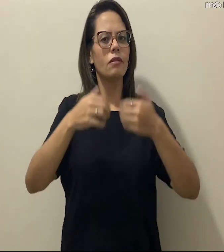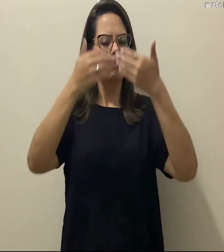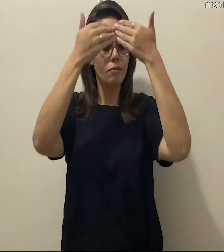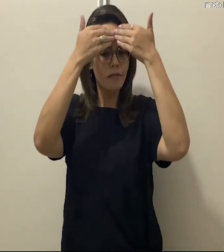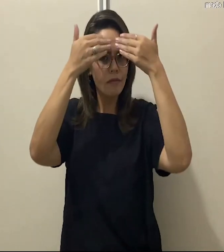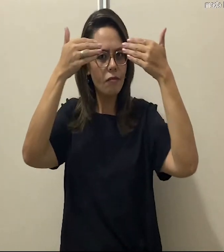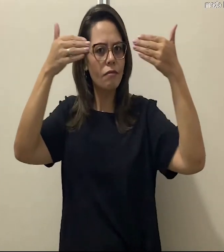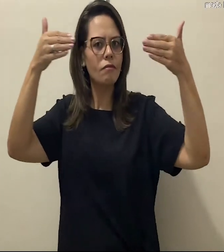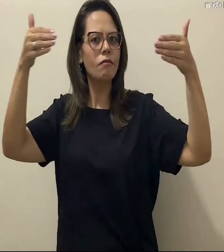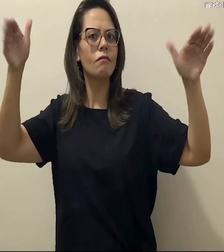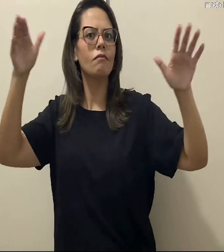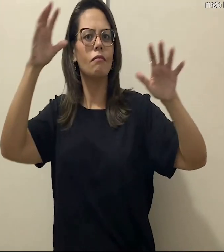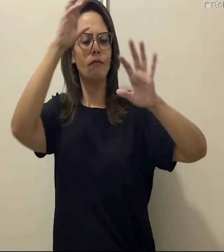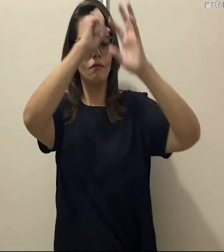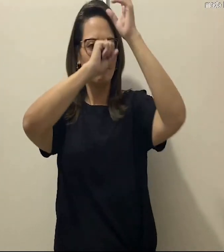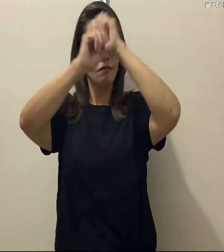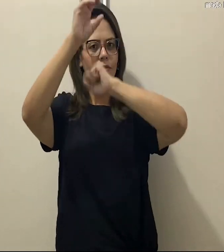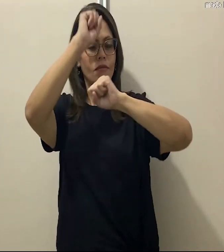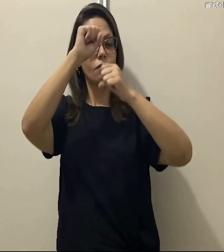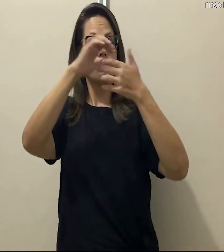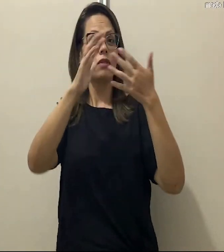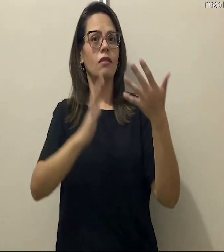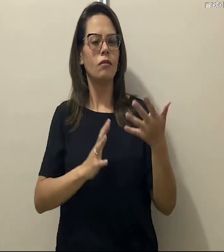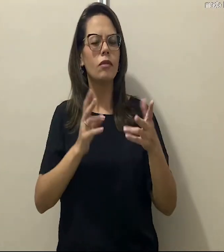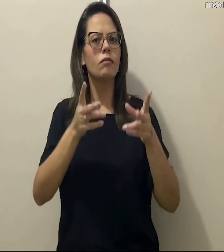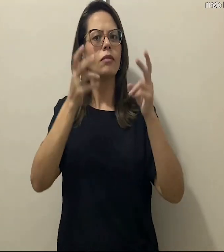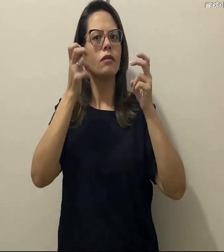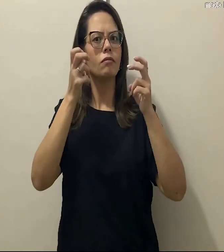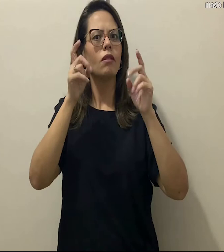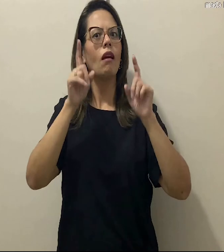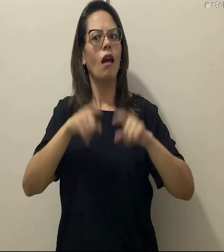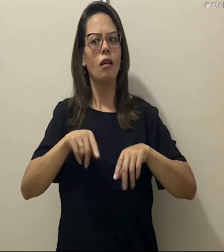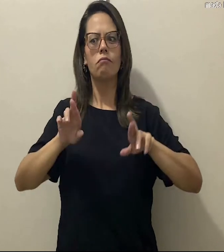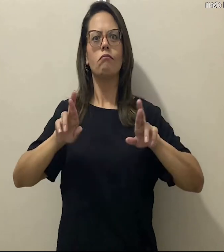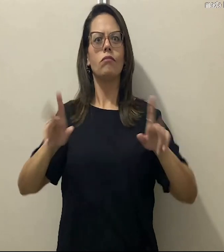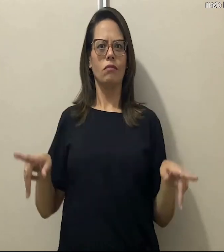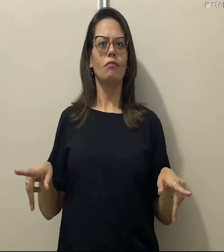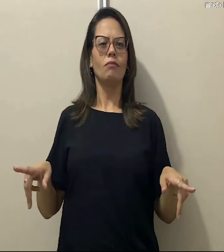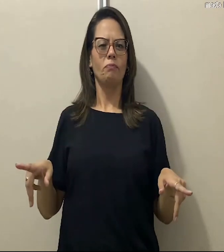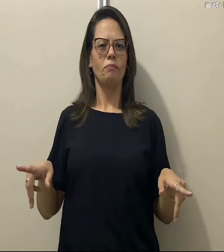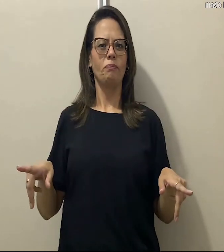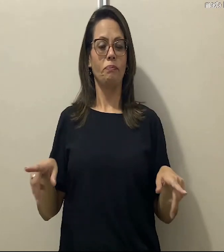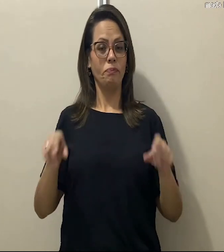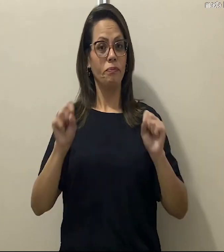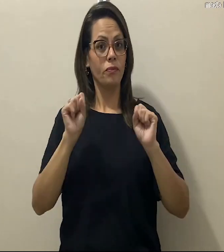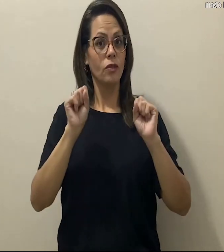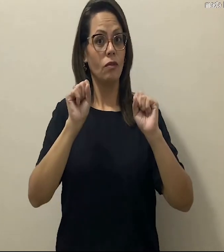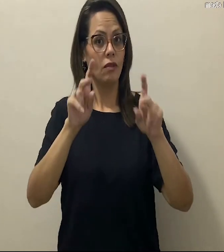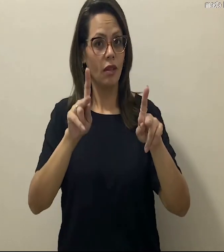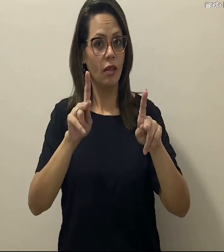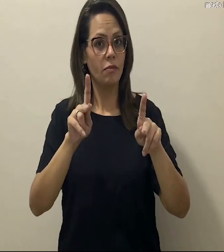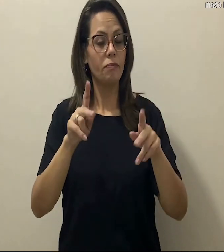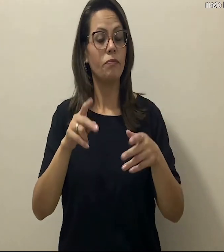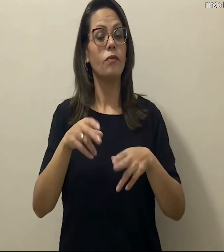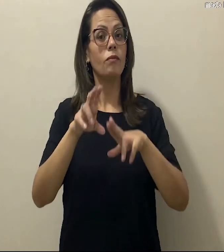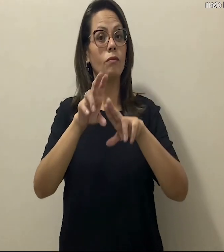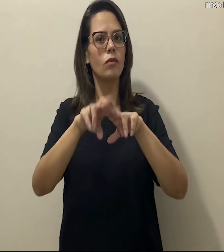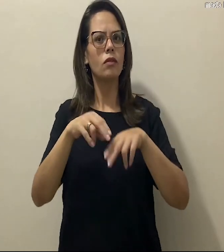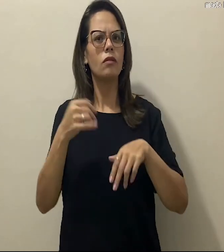Então, é importante que não compare. É importante que você perceba essa diferença e abra a sua mente pra você poder aprender